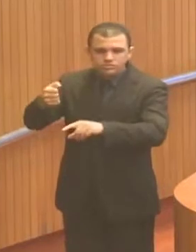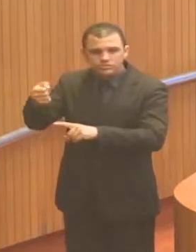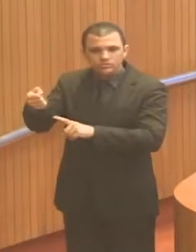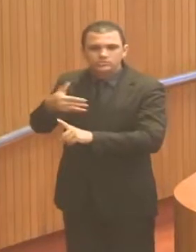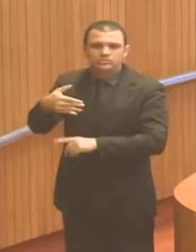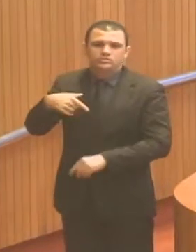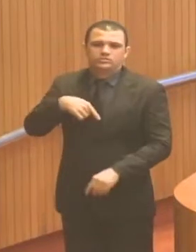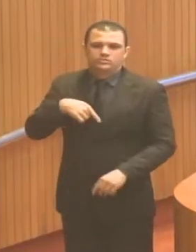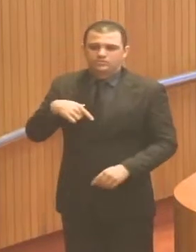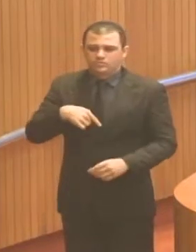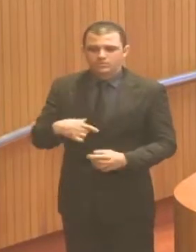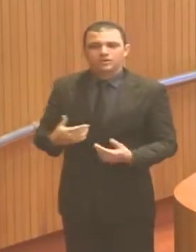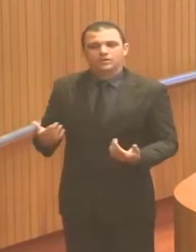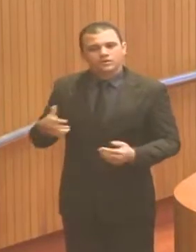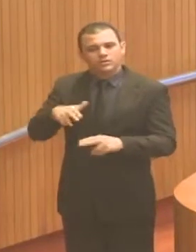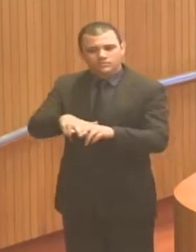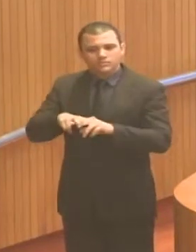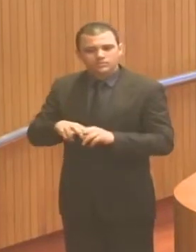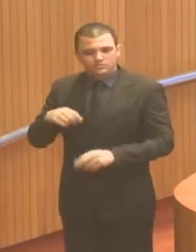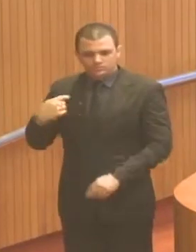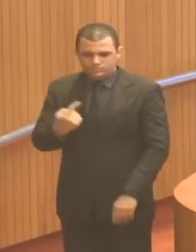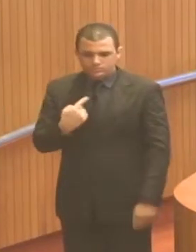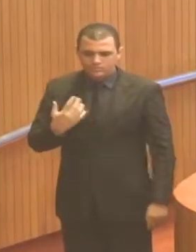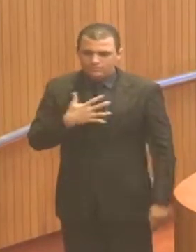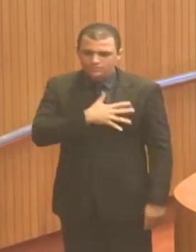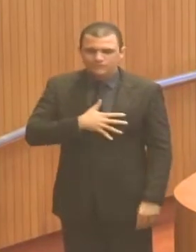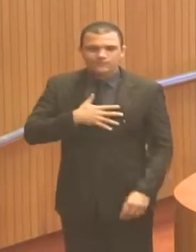é a razão maior da nossa alegria.